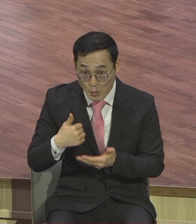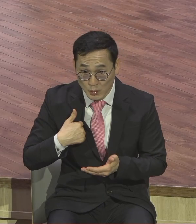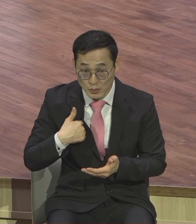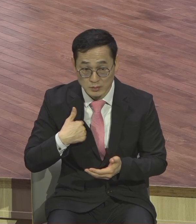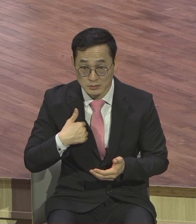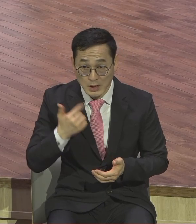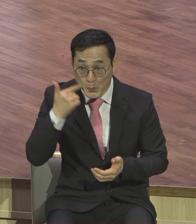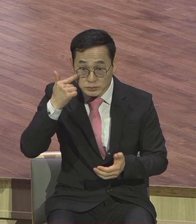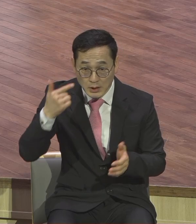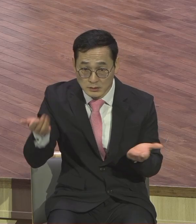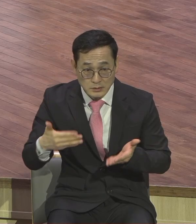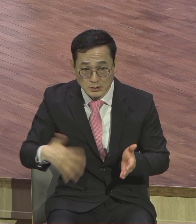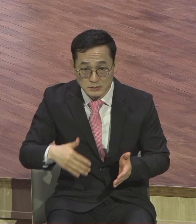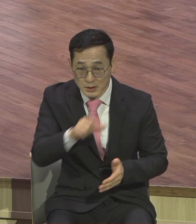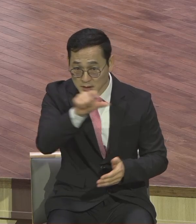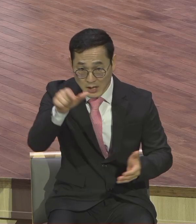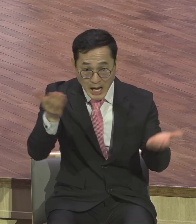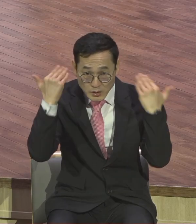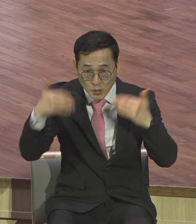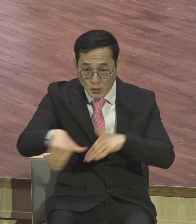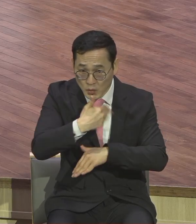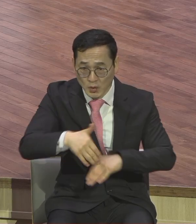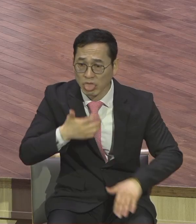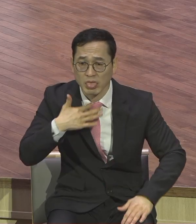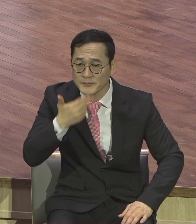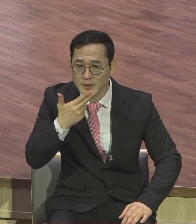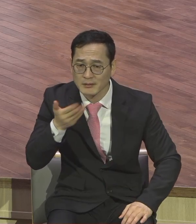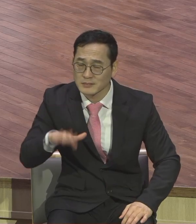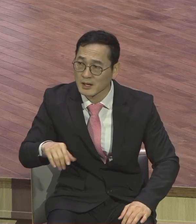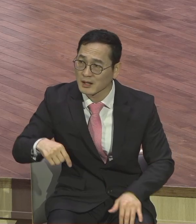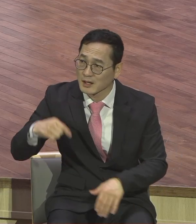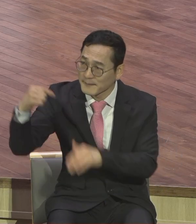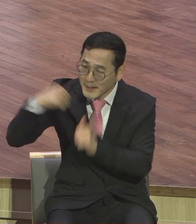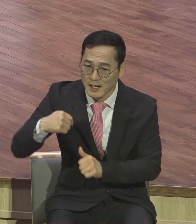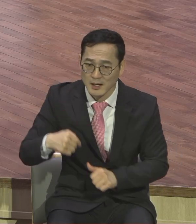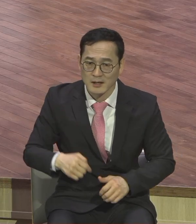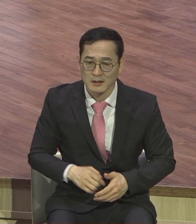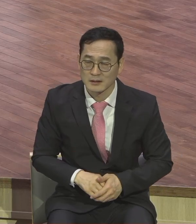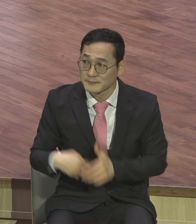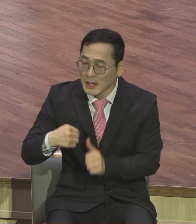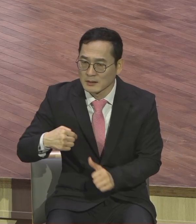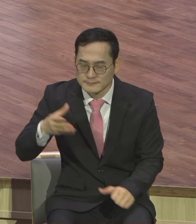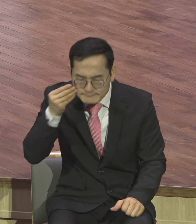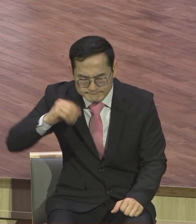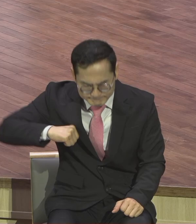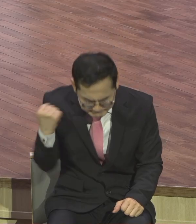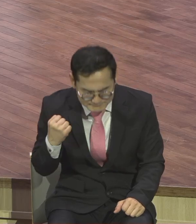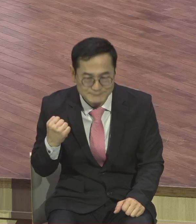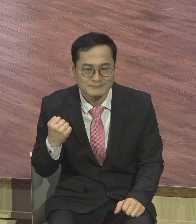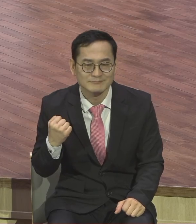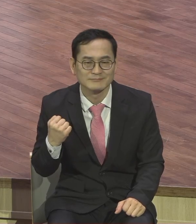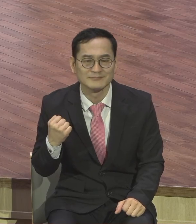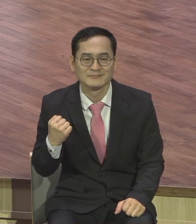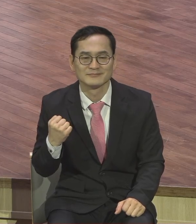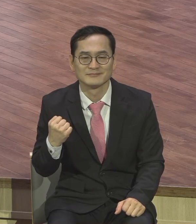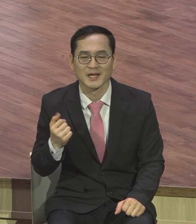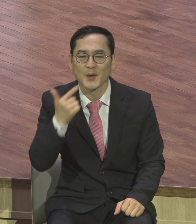여러분 하나님이 하라면 하면 하나님 알아서 해주신다니까요 현장